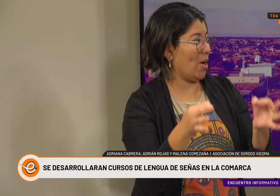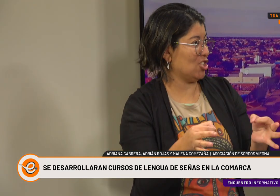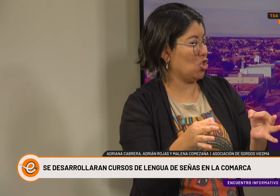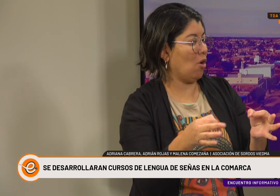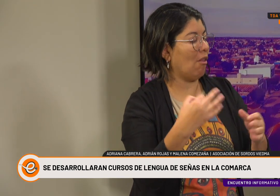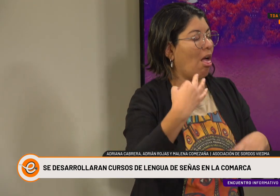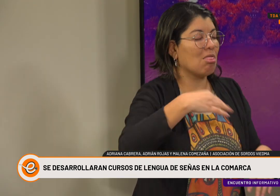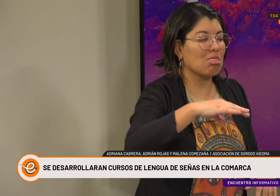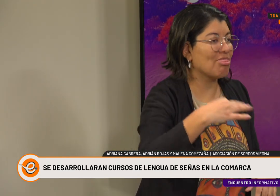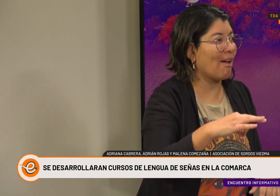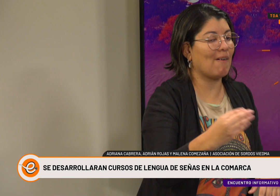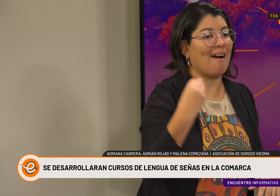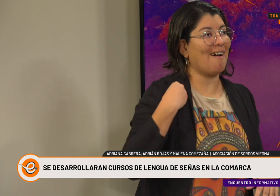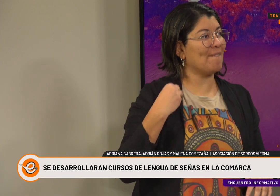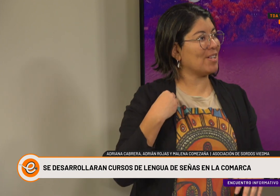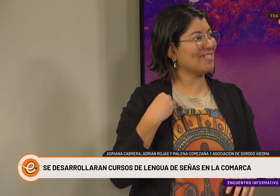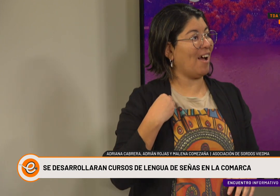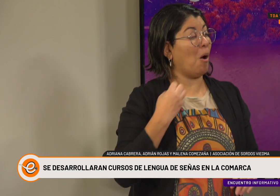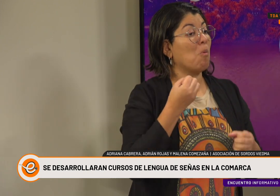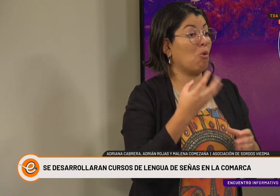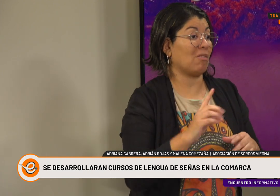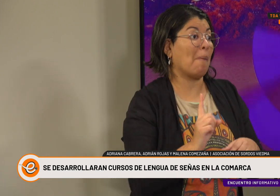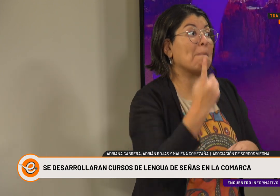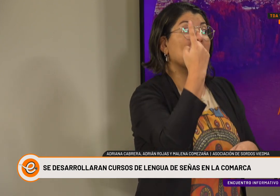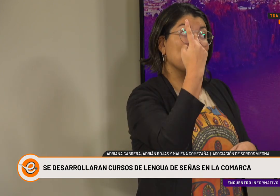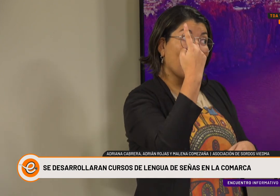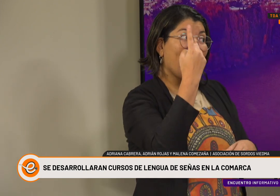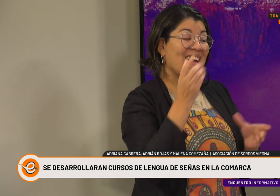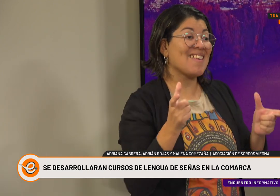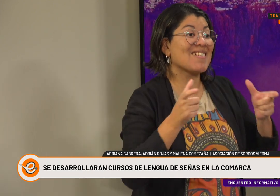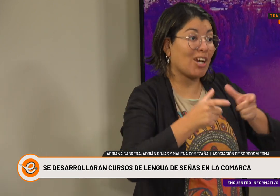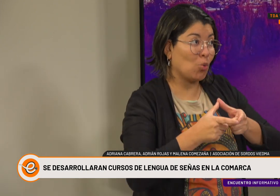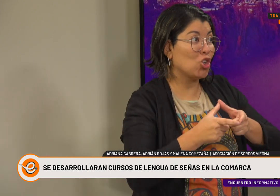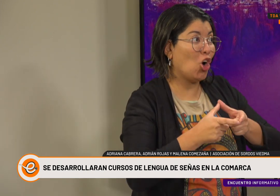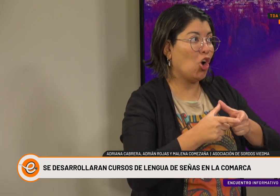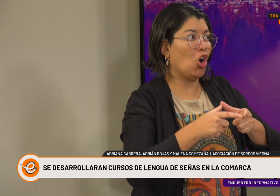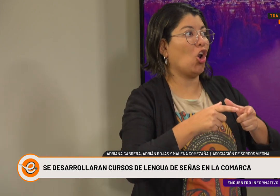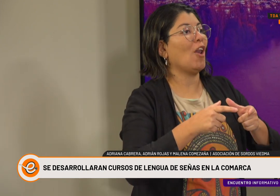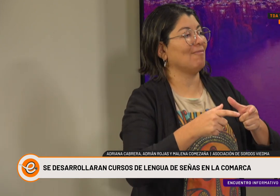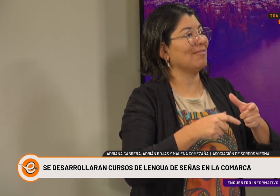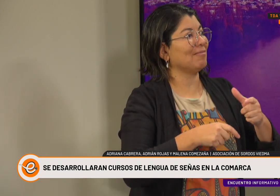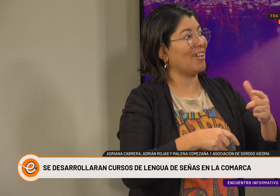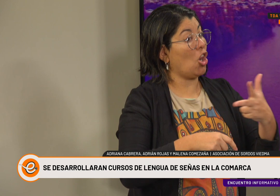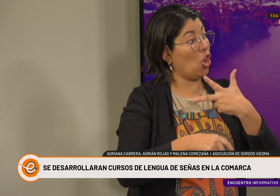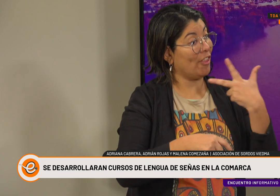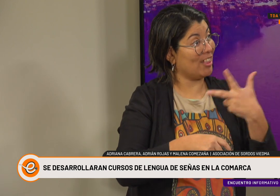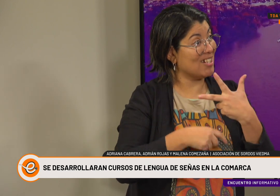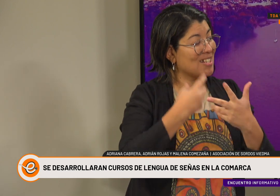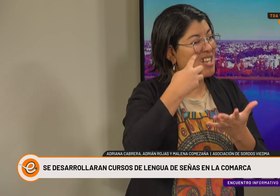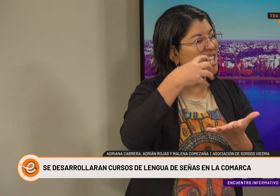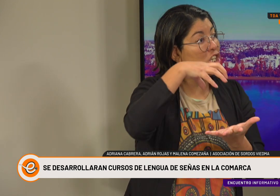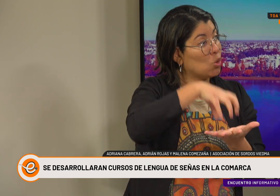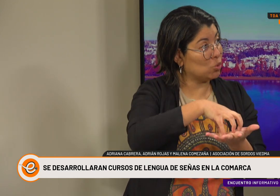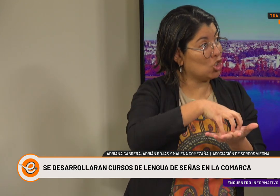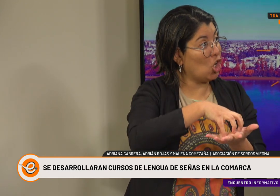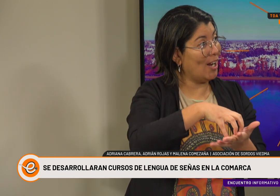Falta que los ministerios de educación intervengan y convoquen a las asociaciones. Hay tres